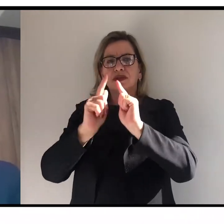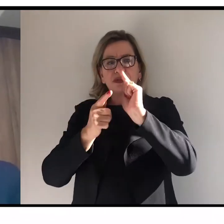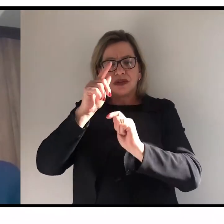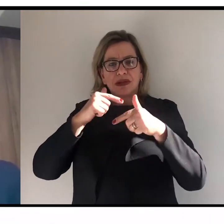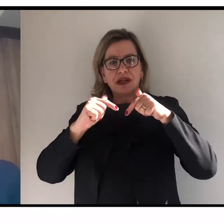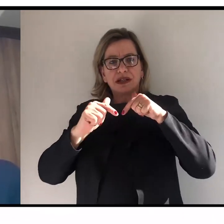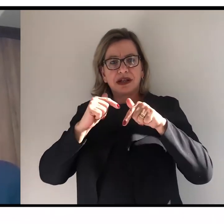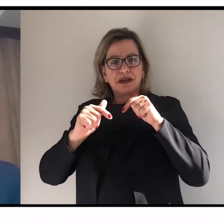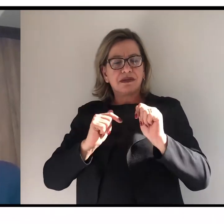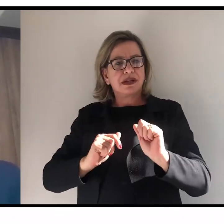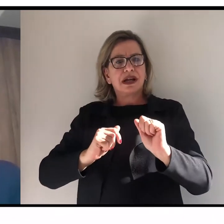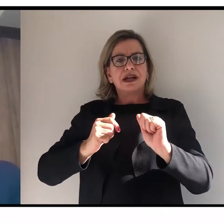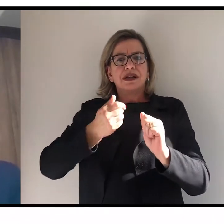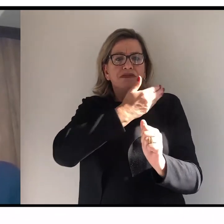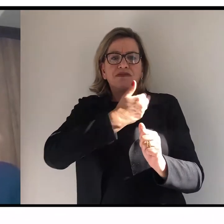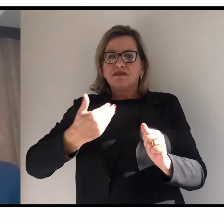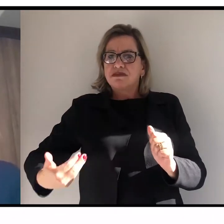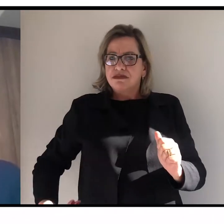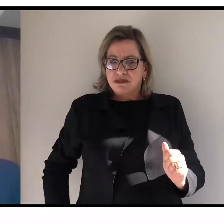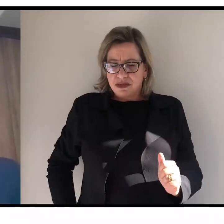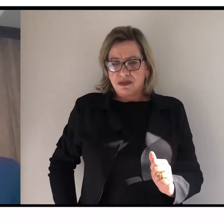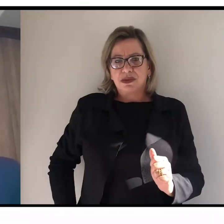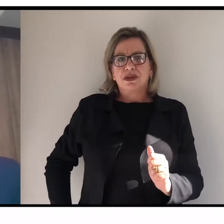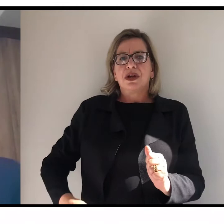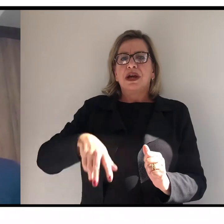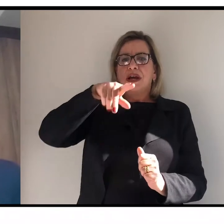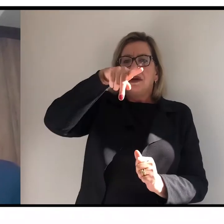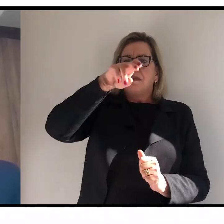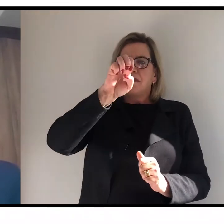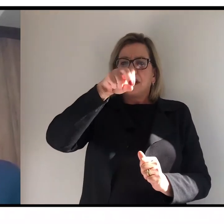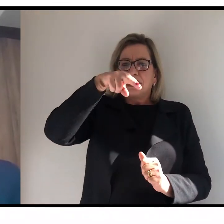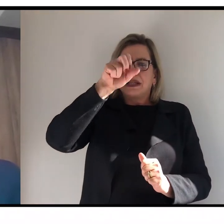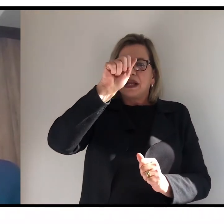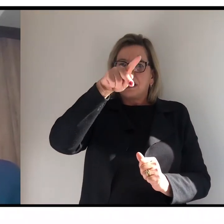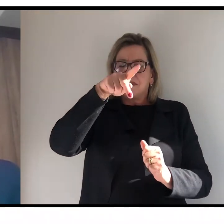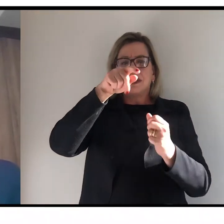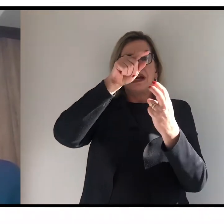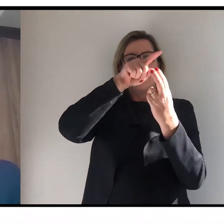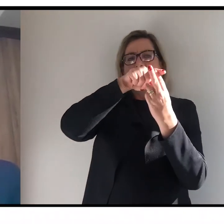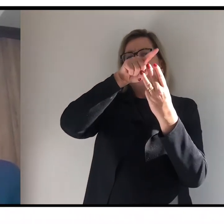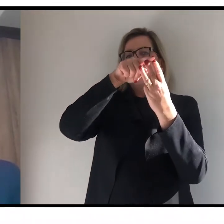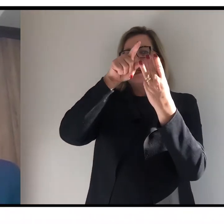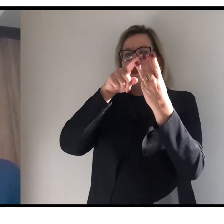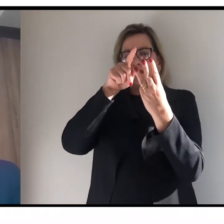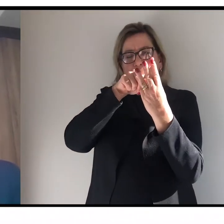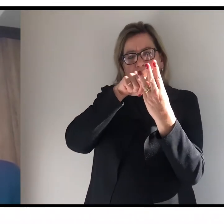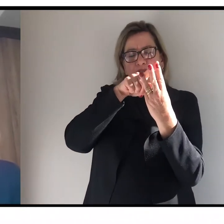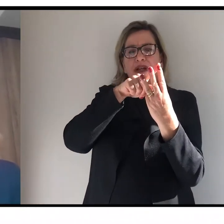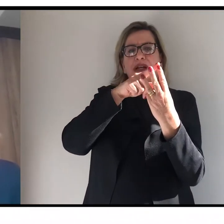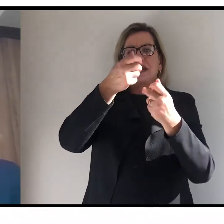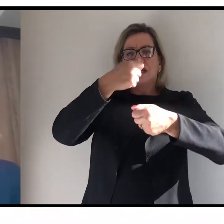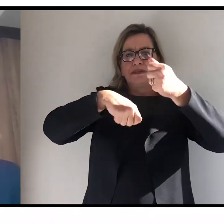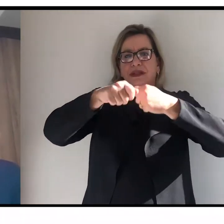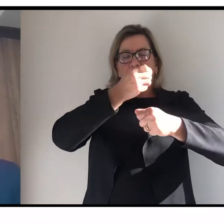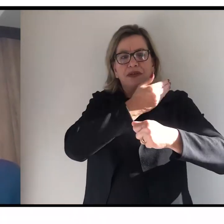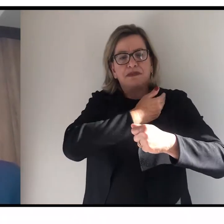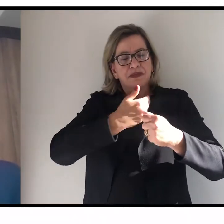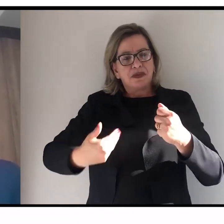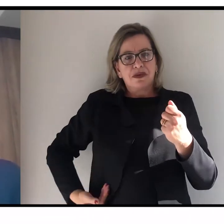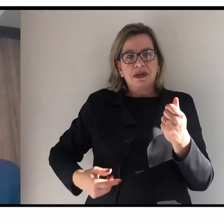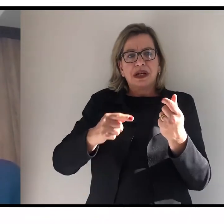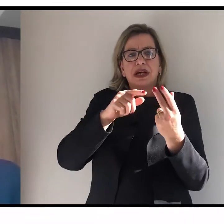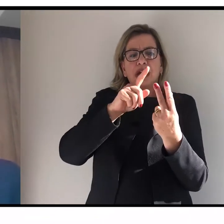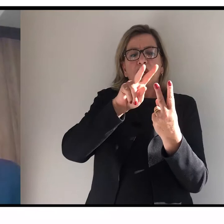públicas. O PENAP, ele é composto por três cursos, um bacharelado em Administração Pública e duas especializações,